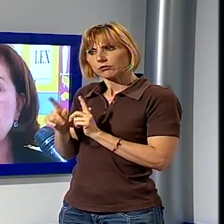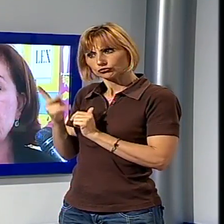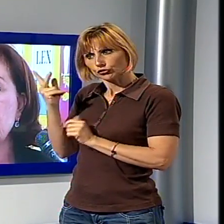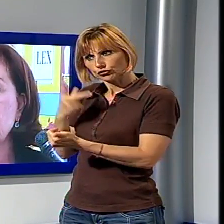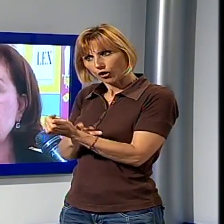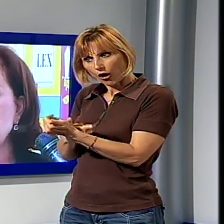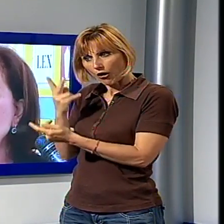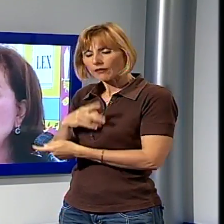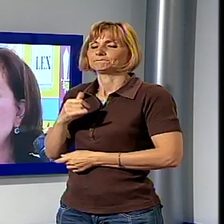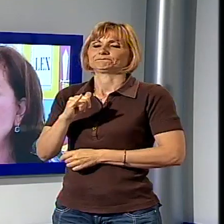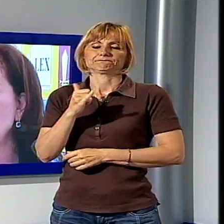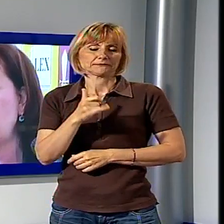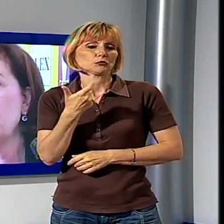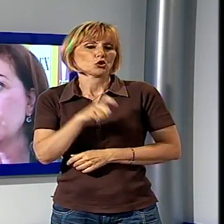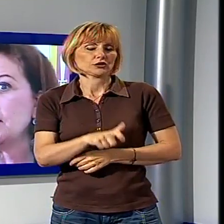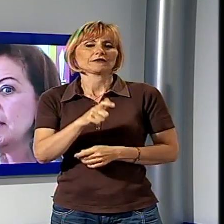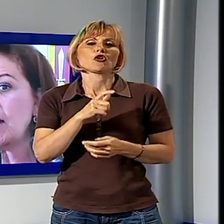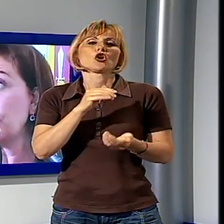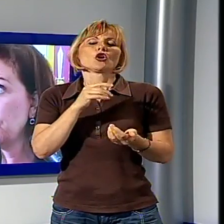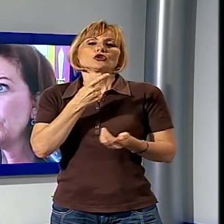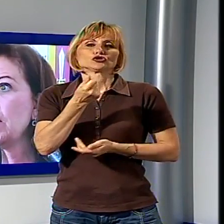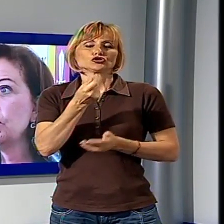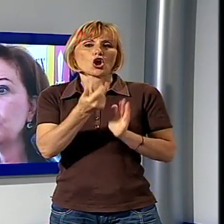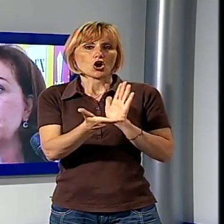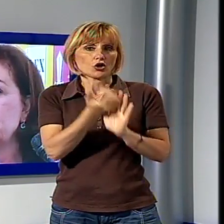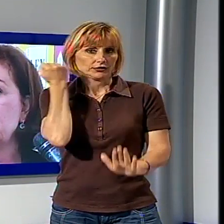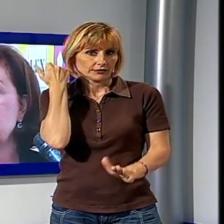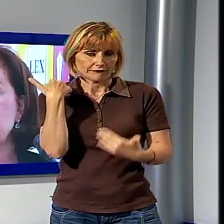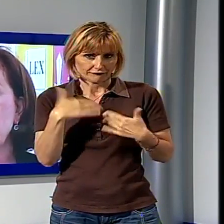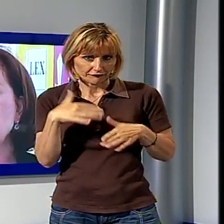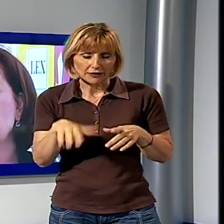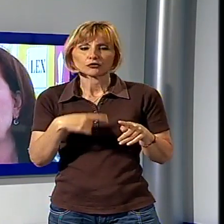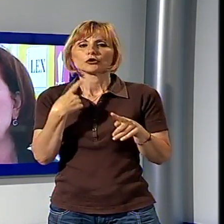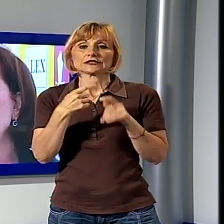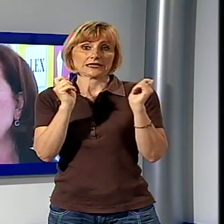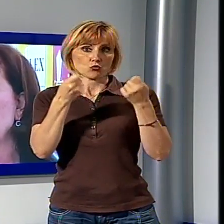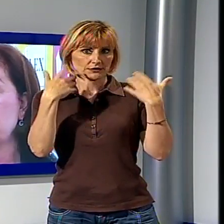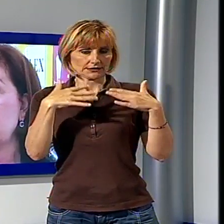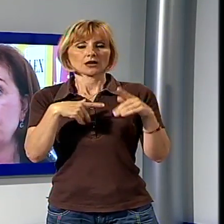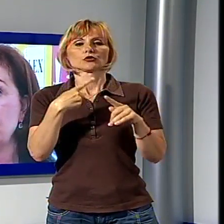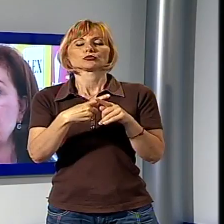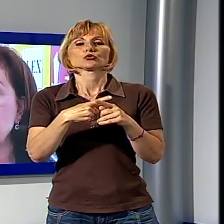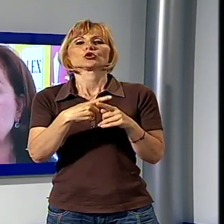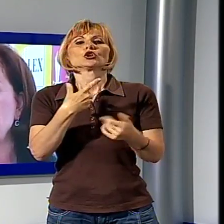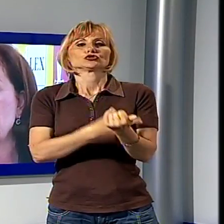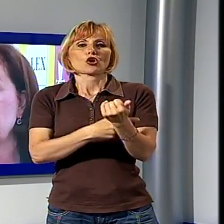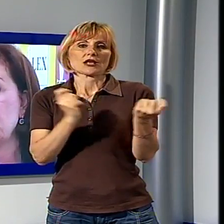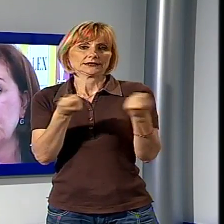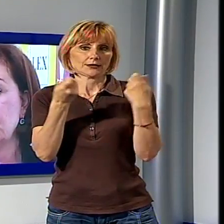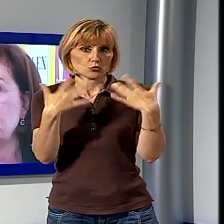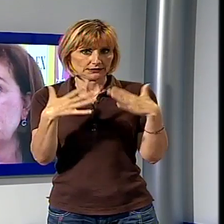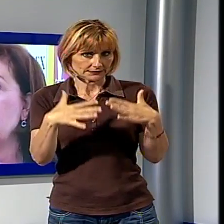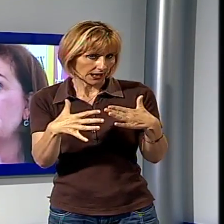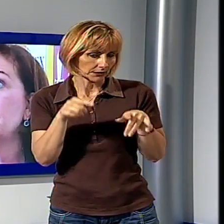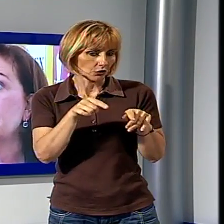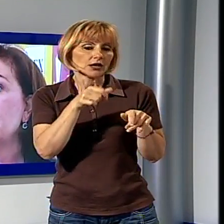spacciatori perché intanto gli è stato portato via il denaro provento dell'attività di spaccio e in più gli è stata portata via la sostanza stupefacente